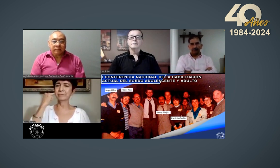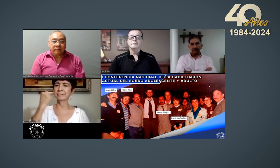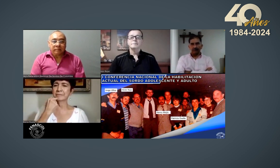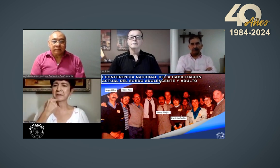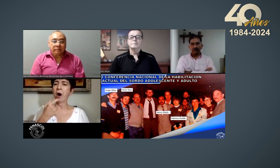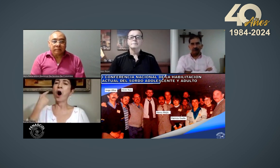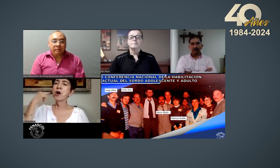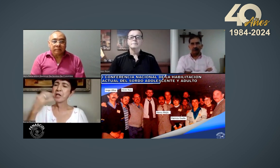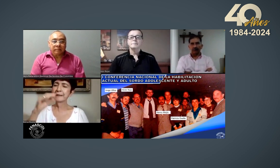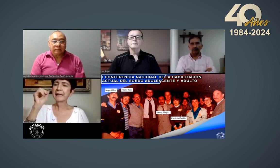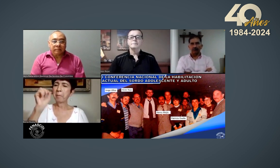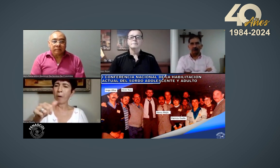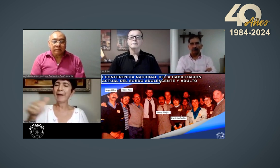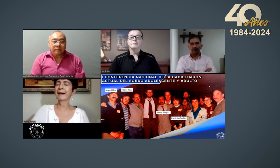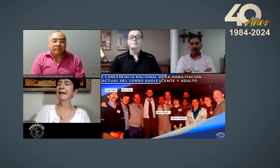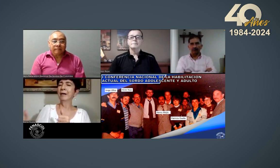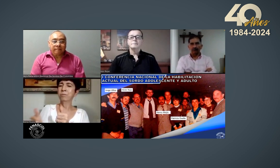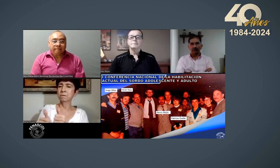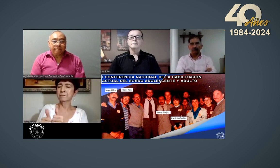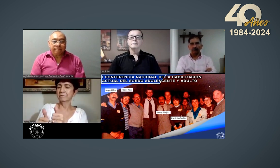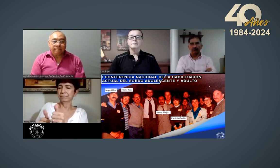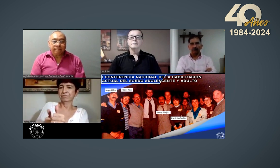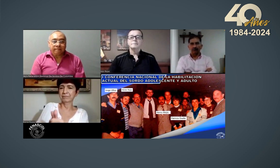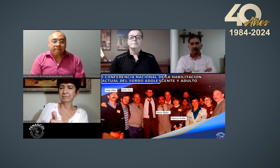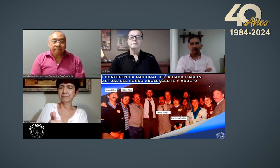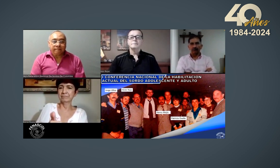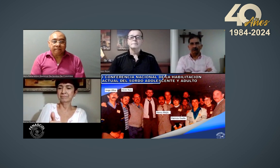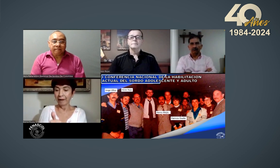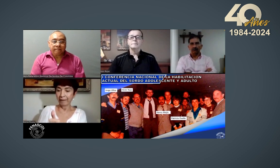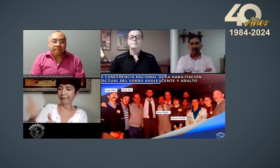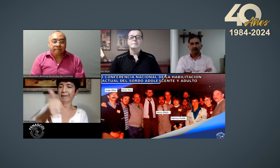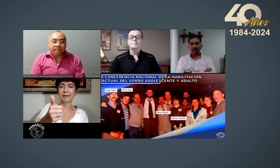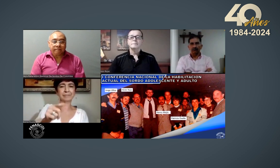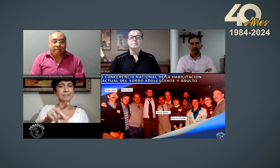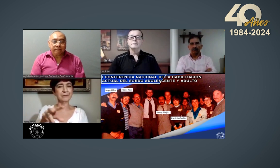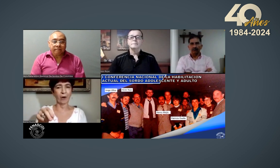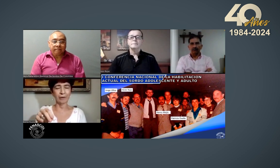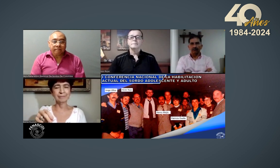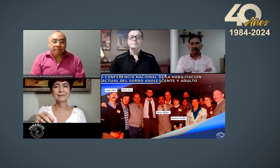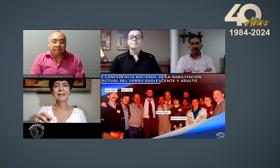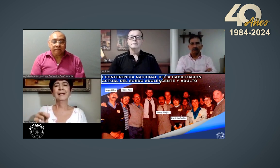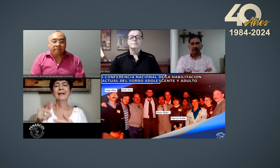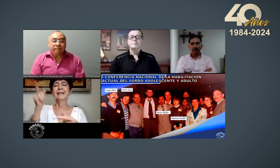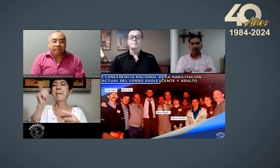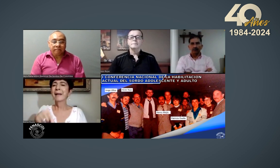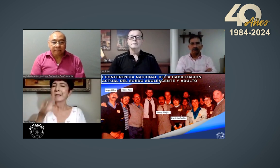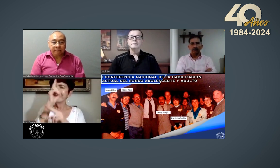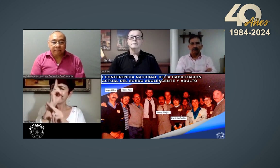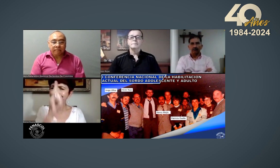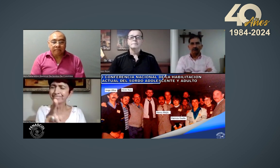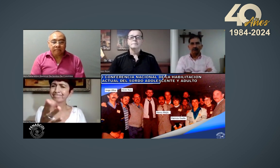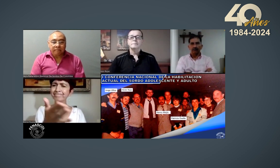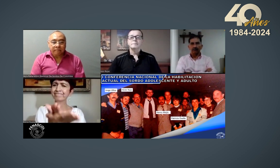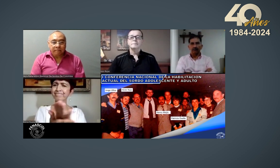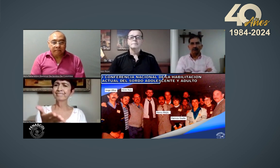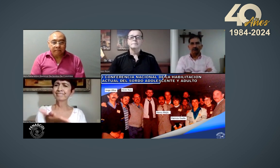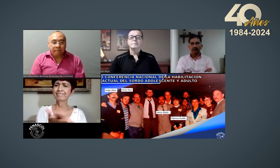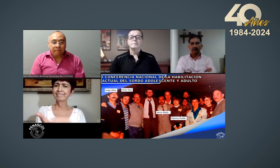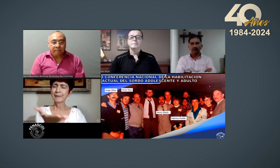que se diera prioridad a la comunidad sorda, que los oyentes podían participar pero ser arqueados no representarnos a nosotros,